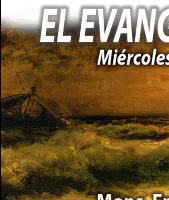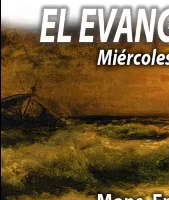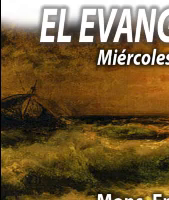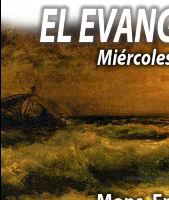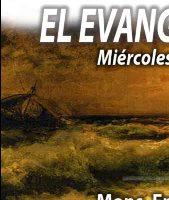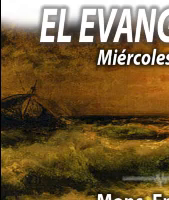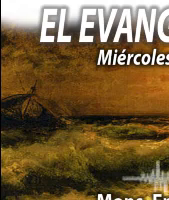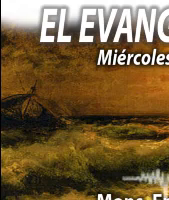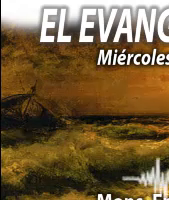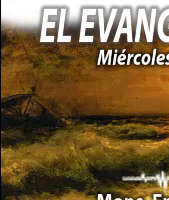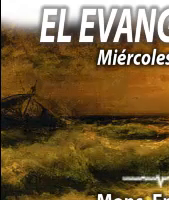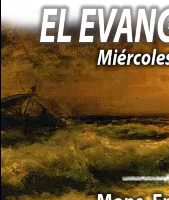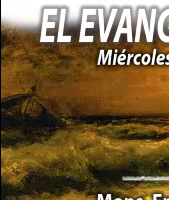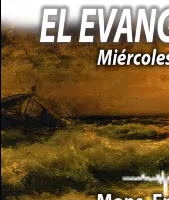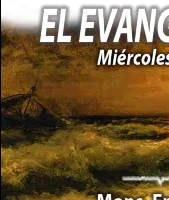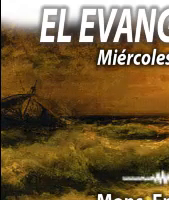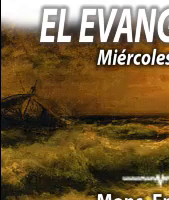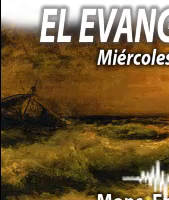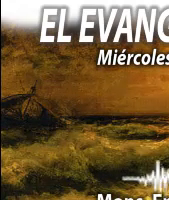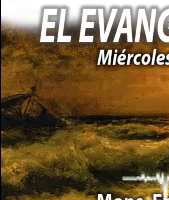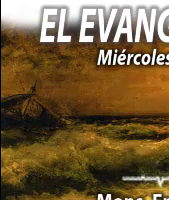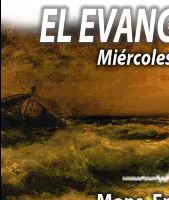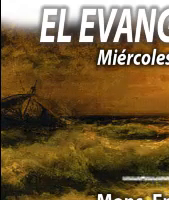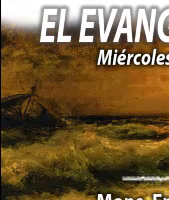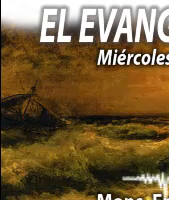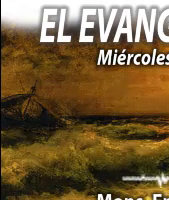Jesús nace, se renueva la esperanza